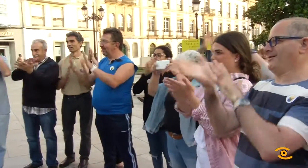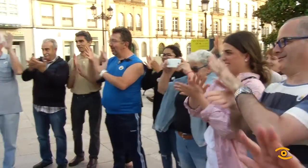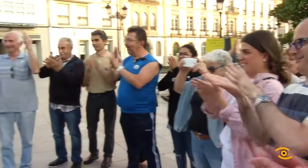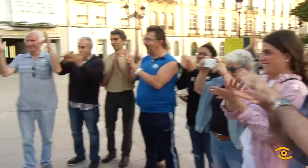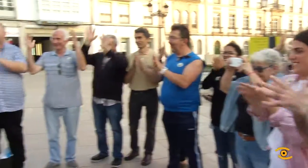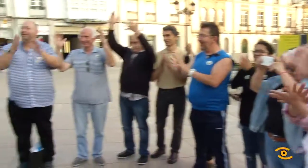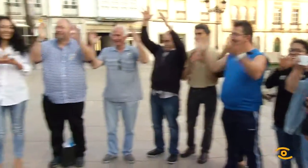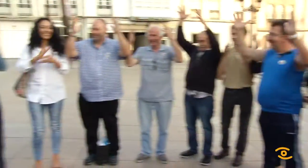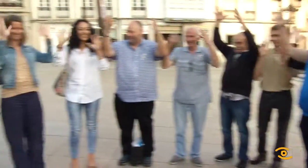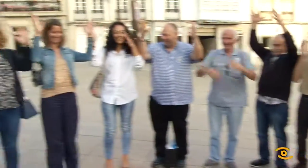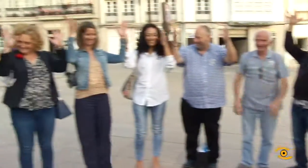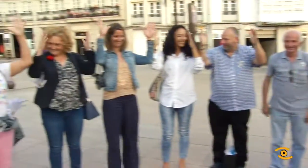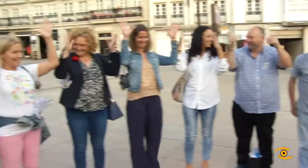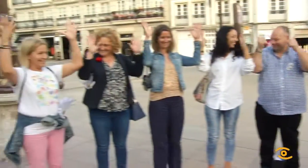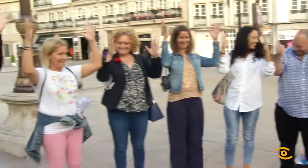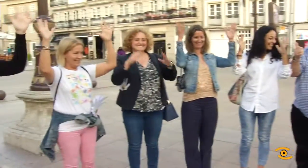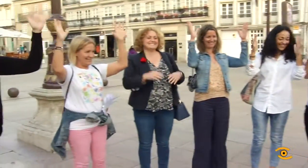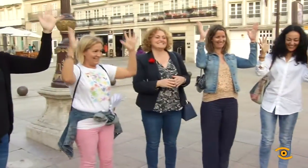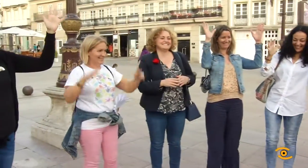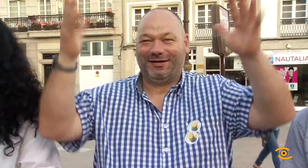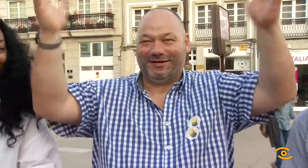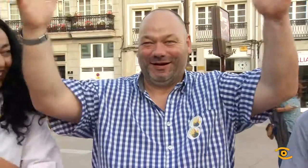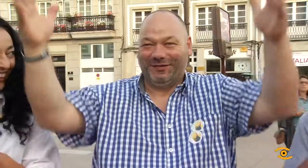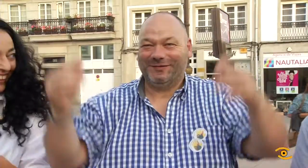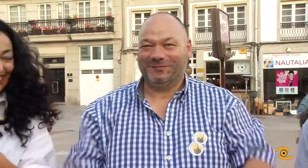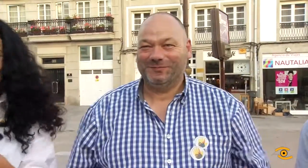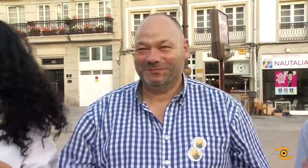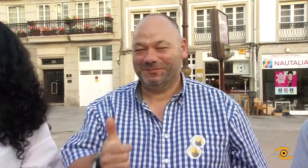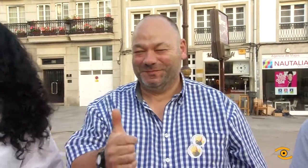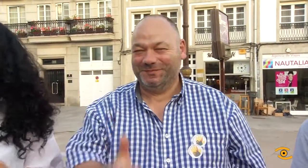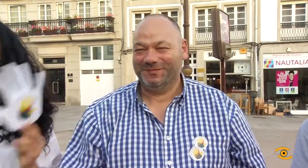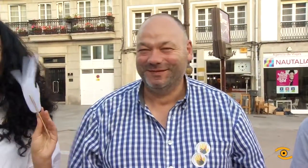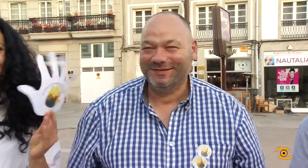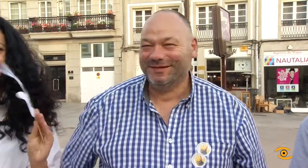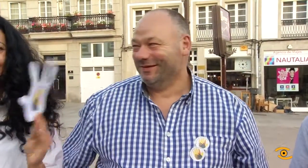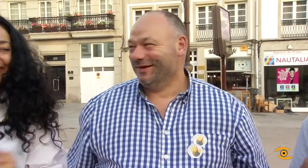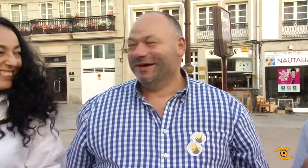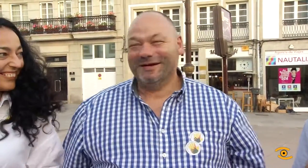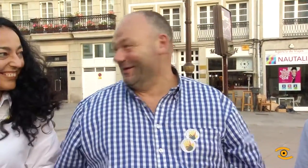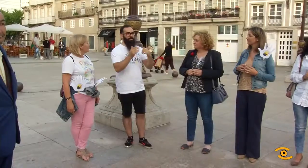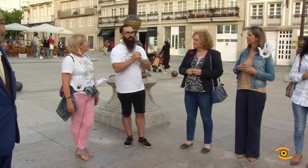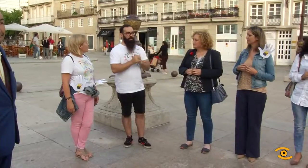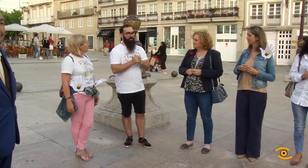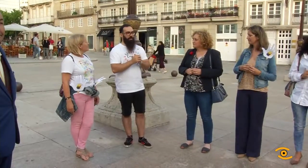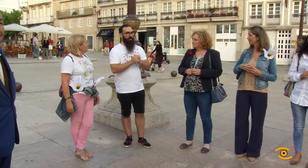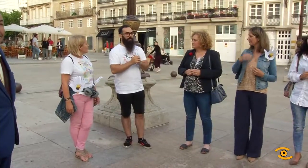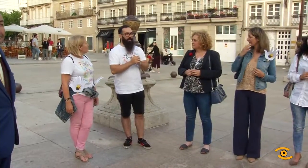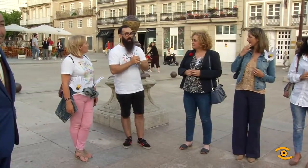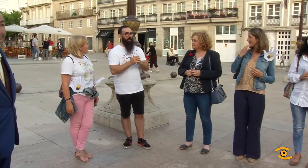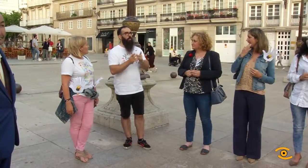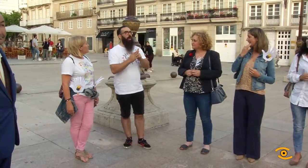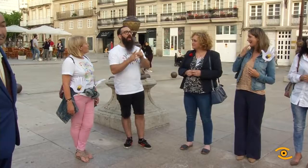Eu, lingua de signos, foi o lema máis que repetido o 14 de xuño, o Día Nacional da Lingua de Signos Española.